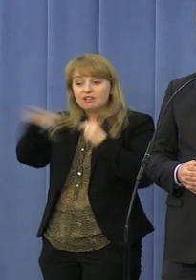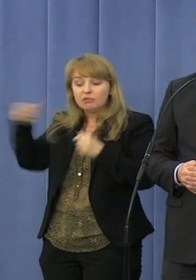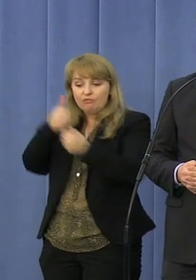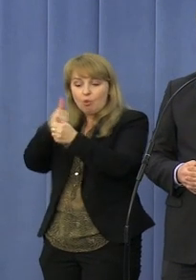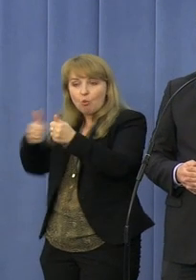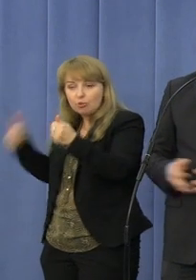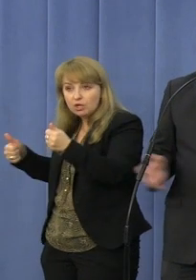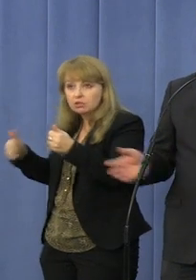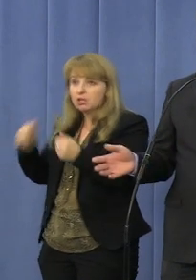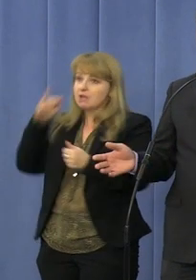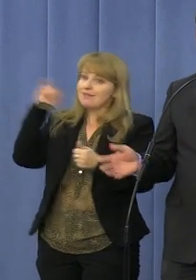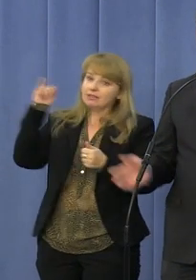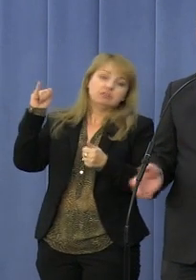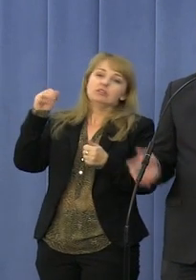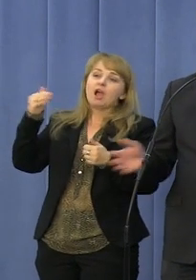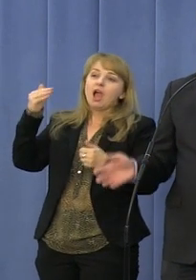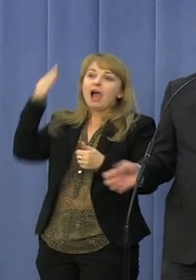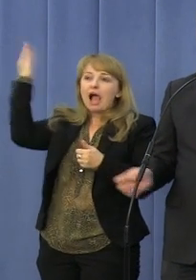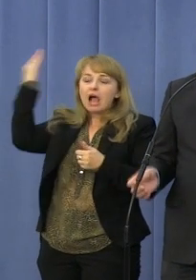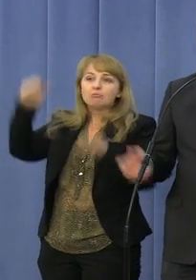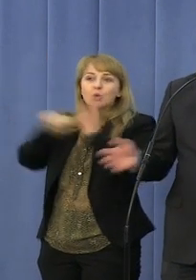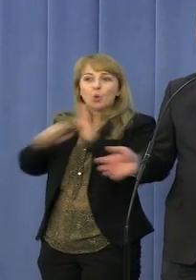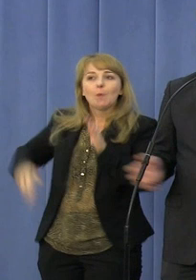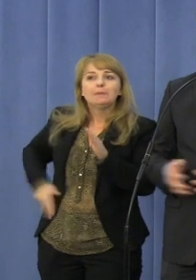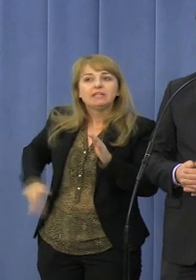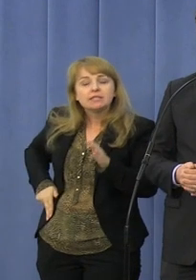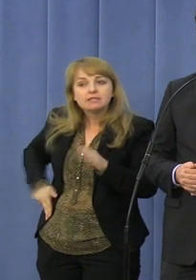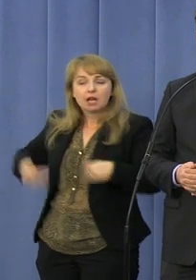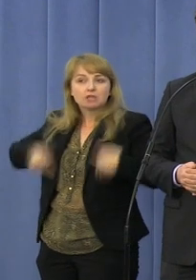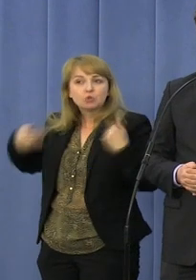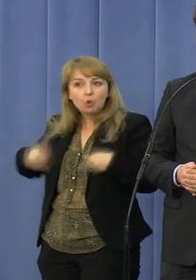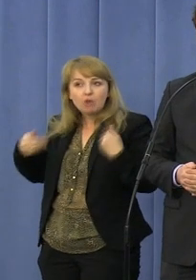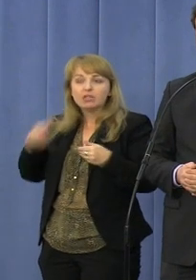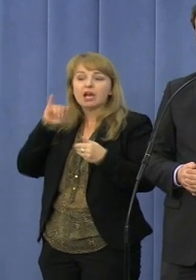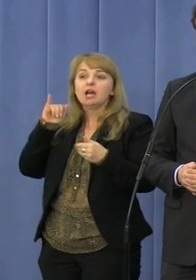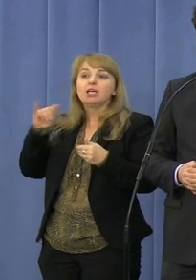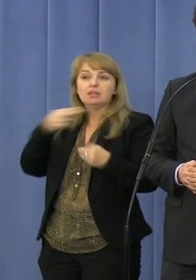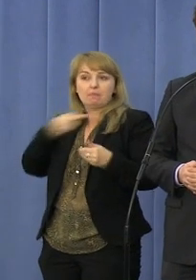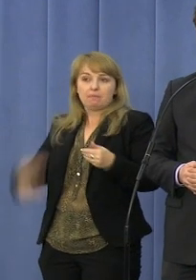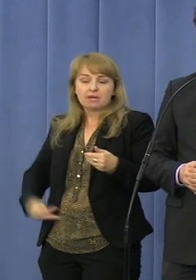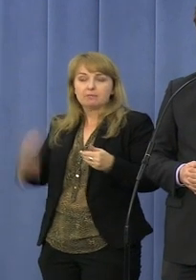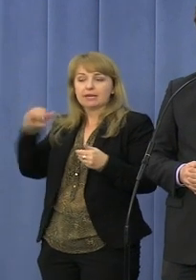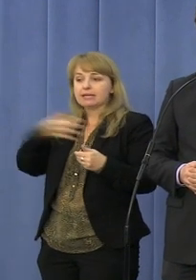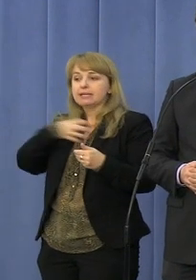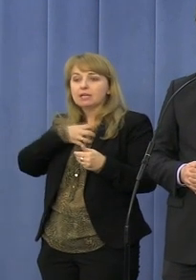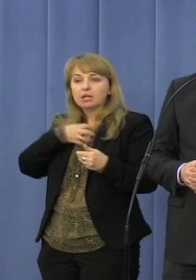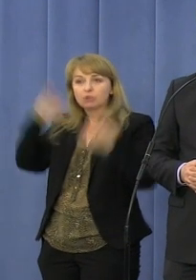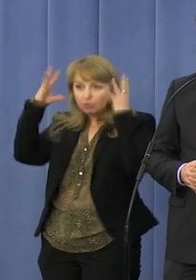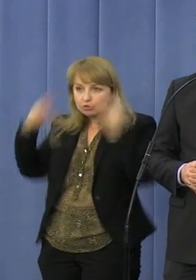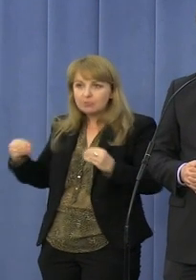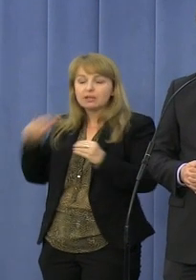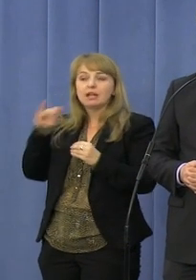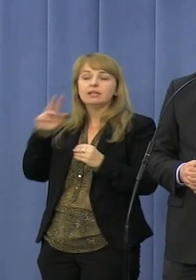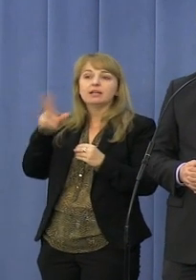i pana ministra Rółkowicza i pana premiera, ale także przede wszystkim dyrektorów kliniki, szpitali,